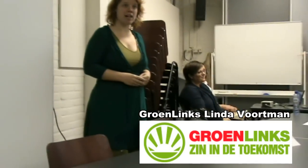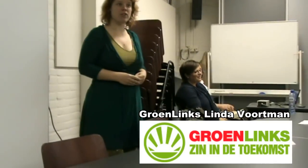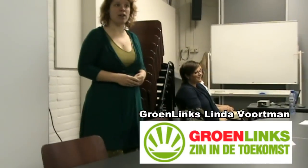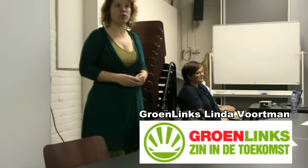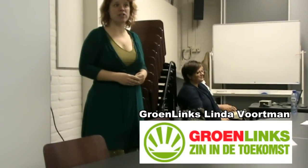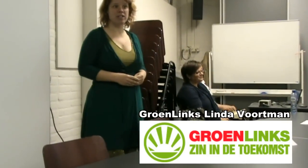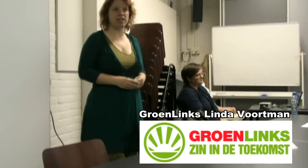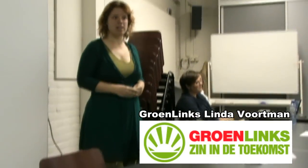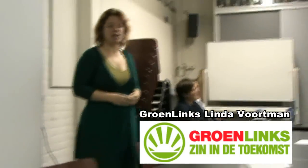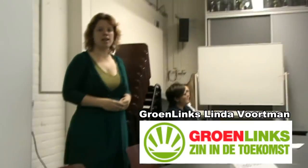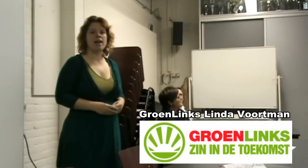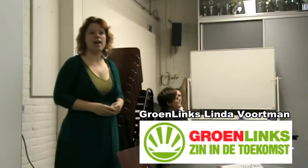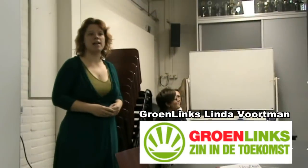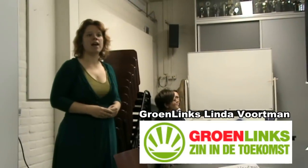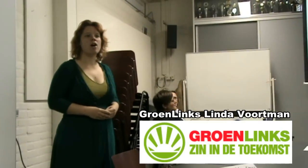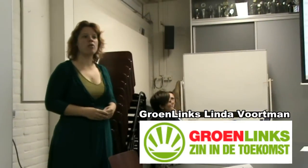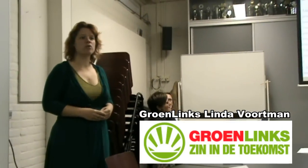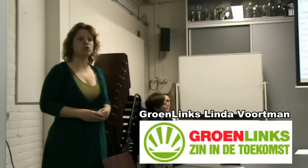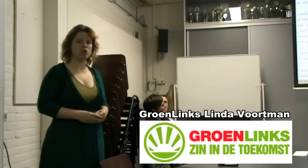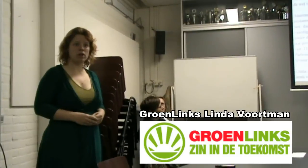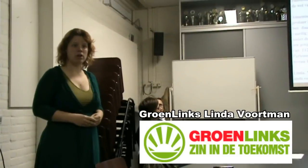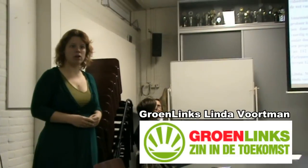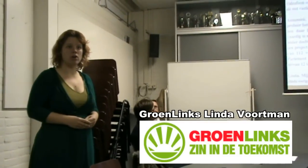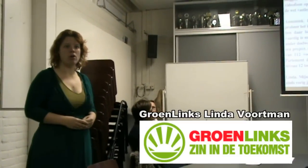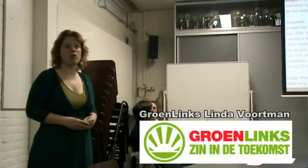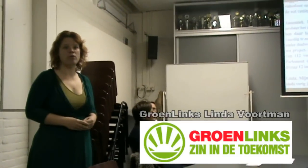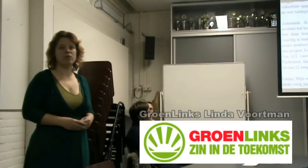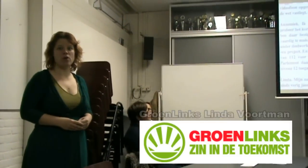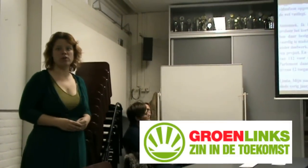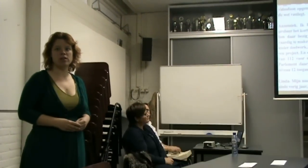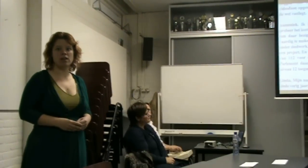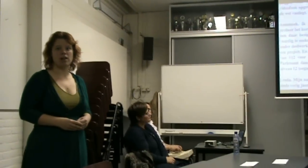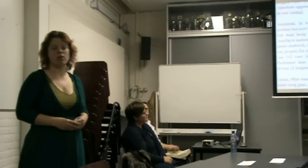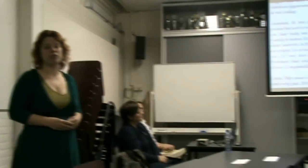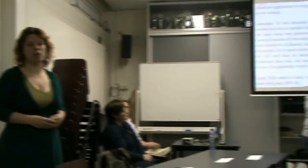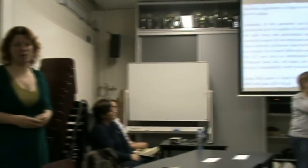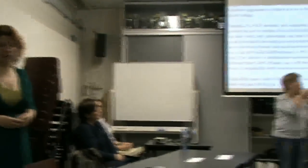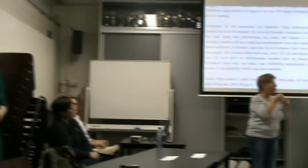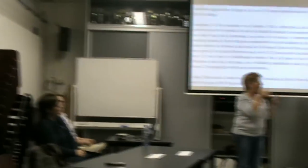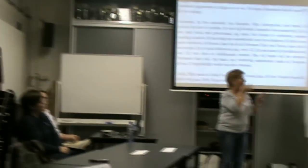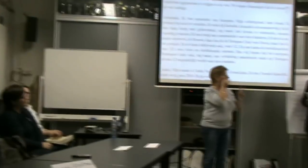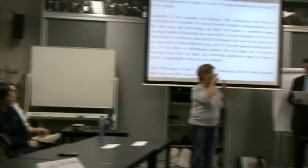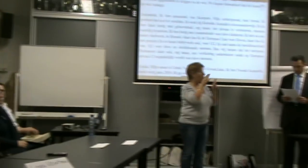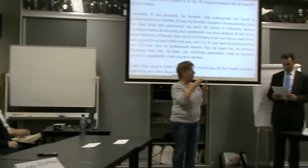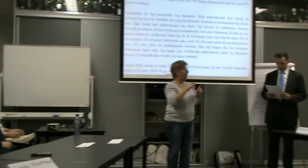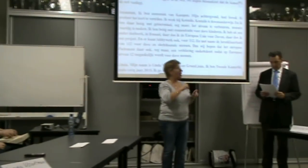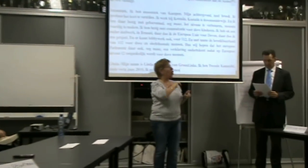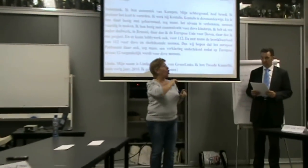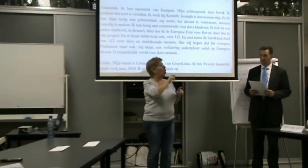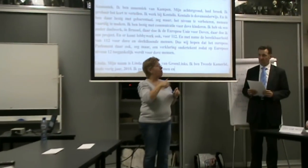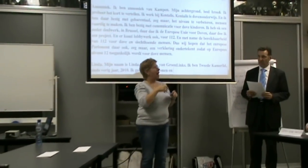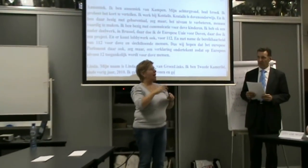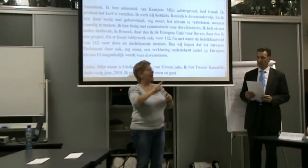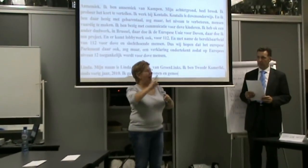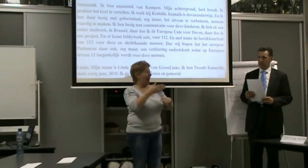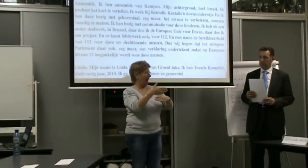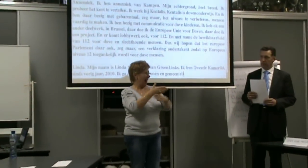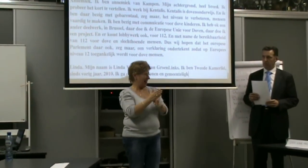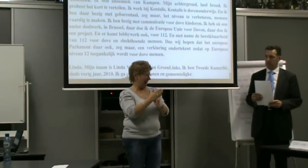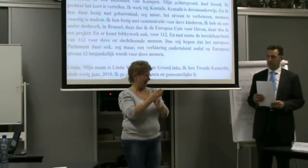2010. En ik ga over zorg. Over wonen. En over gemeentelijke herindelingen. Zorg is nog een